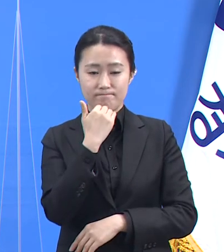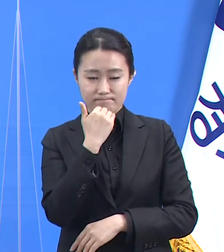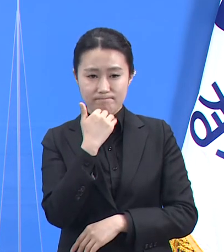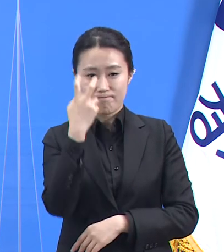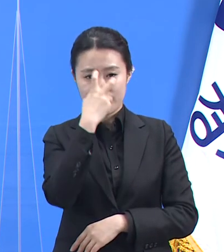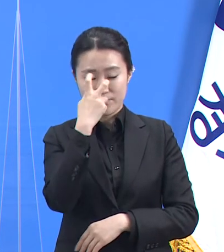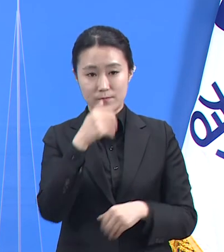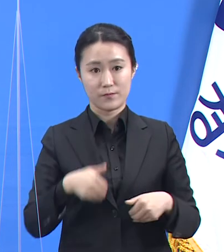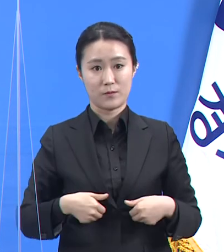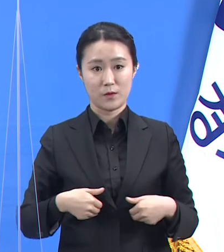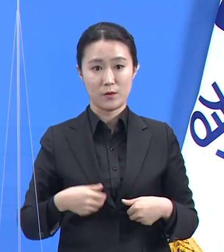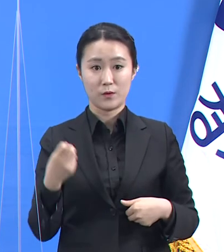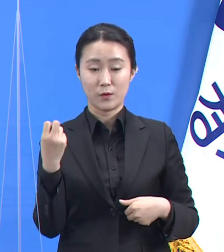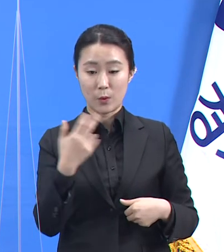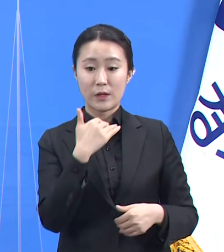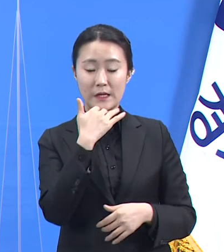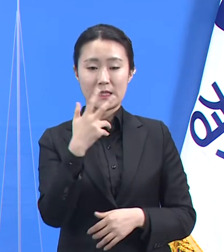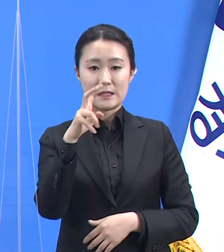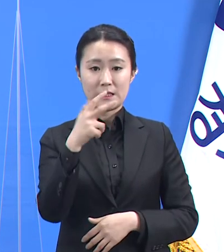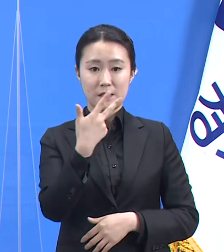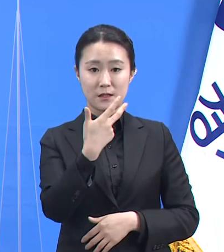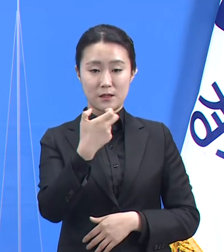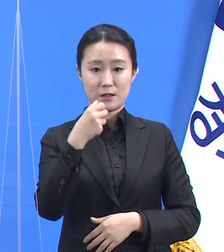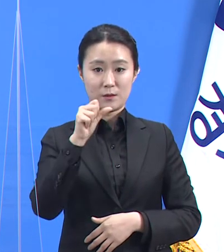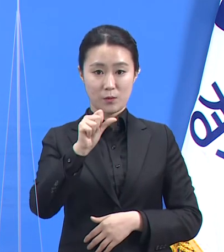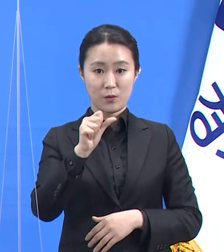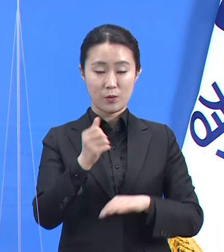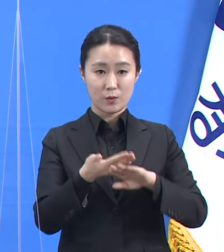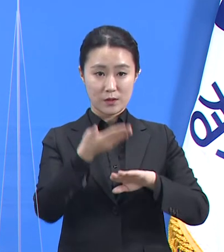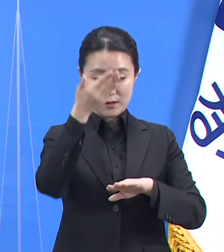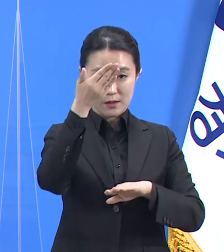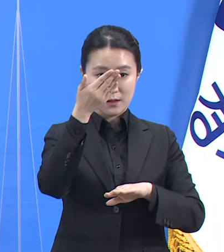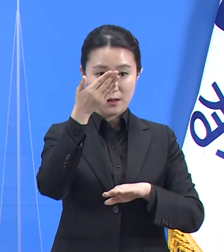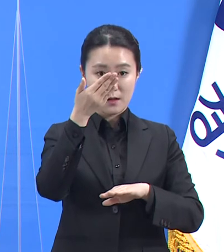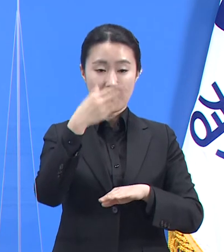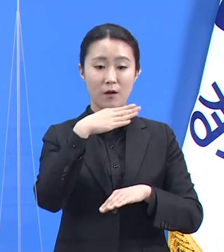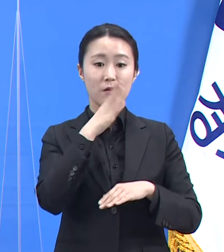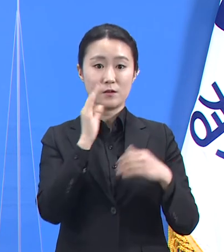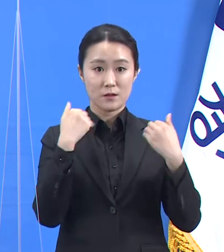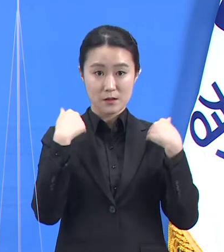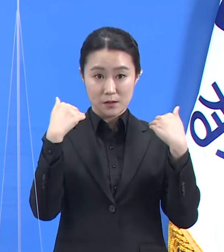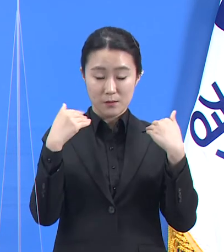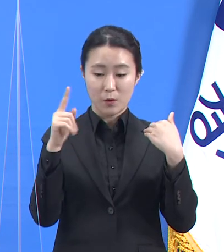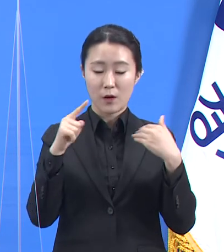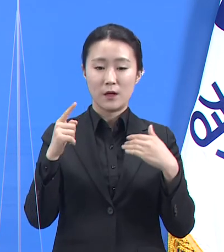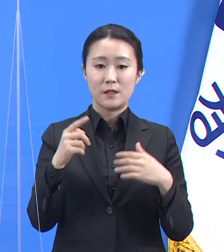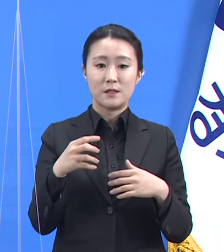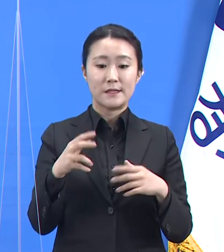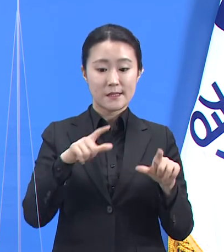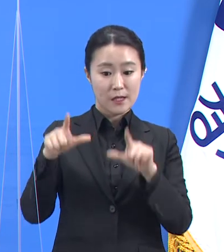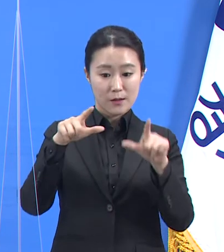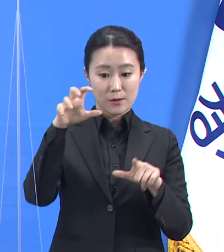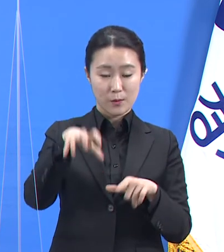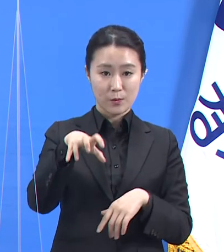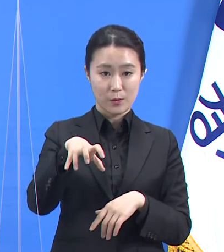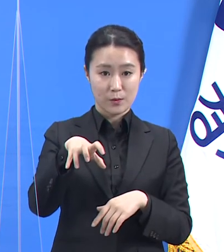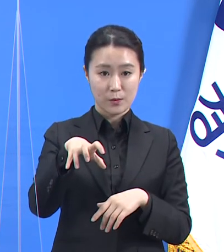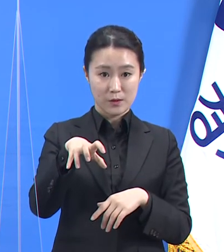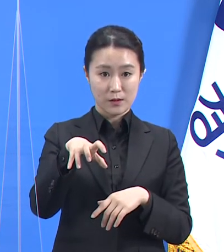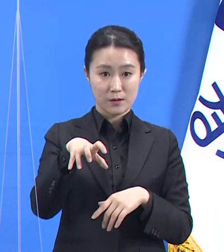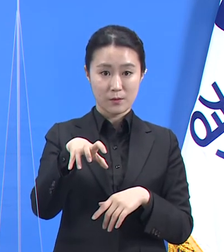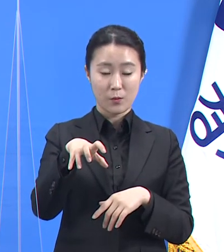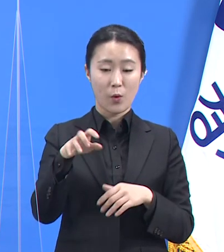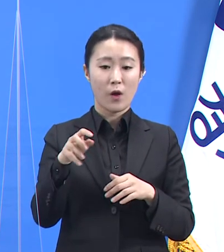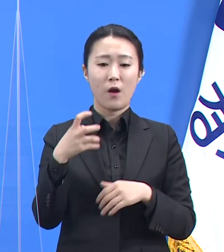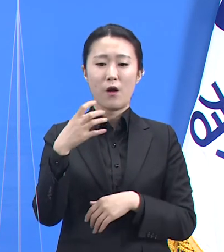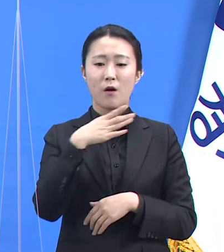더불어 75세 이상 어르신들은 읍면동의 이통장님들이나 노인돌봄 인력 등을 통해서 최소 3일간